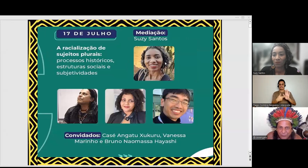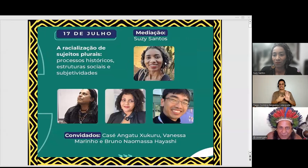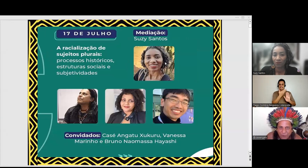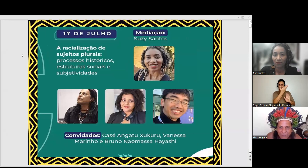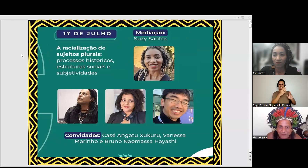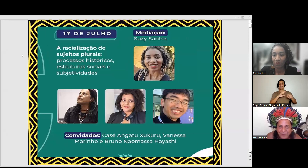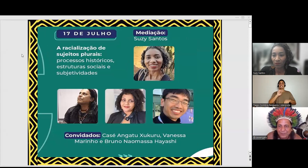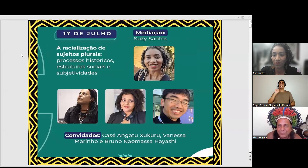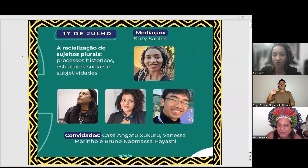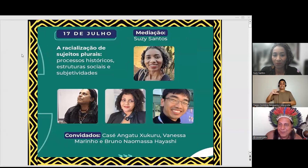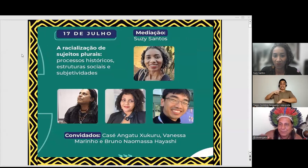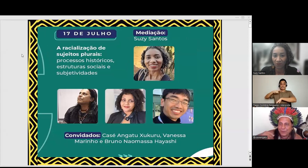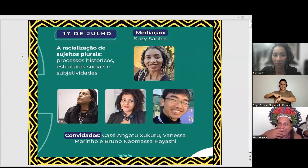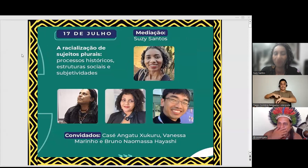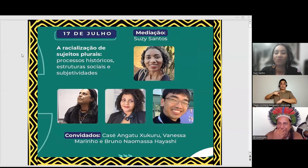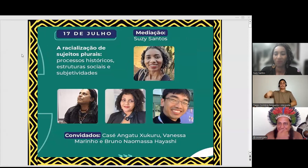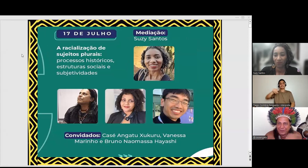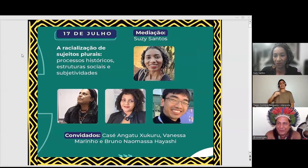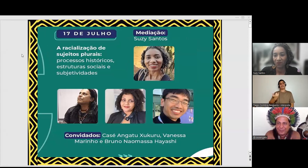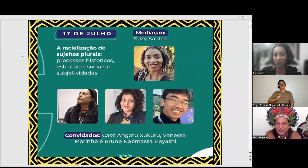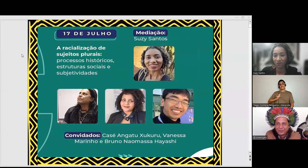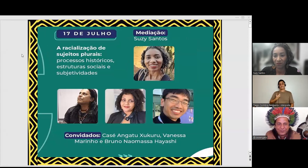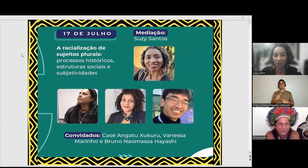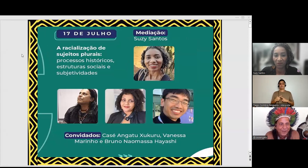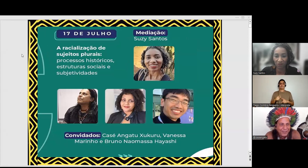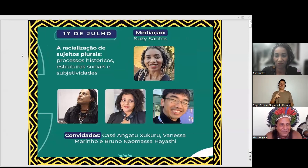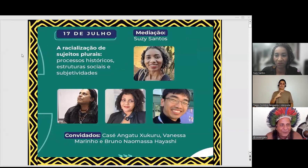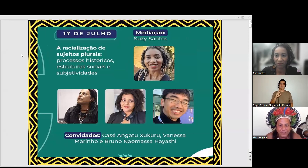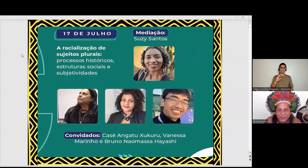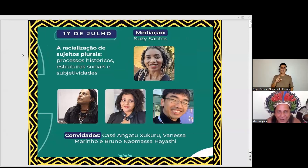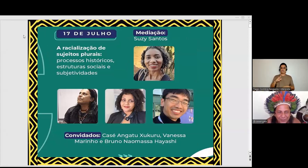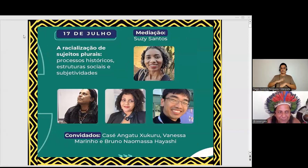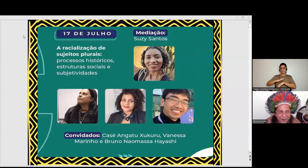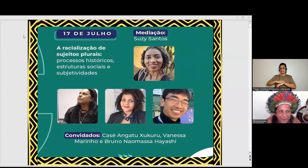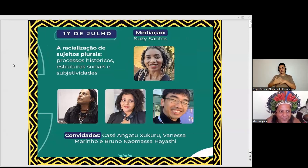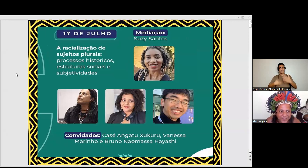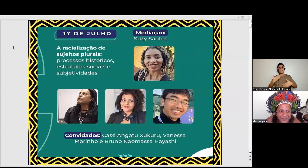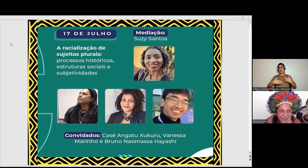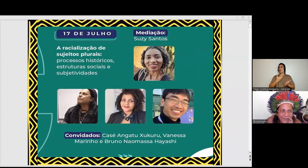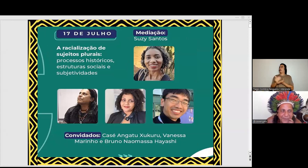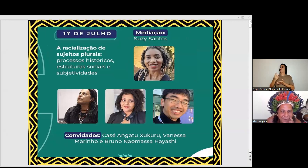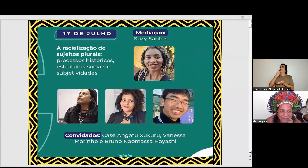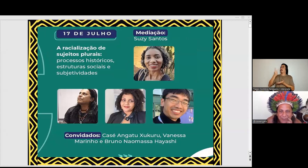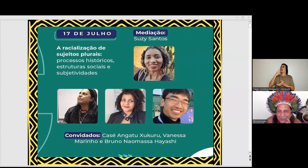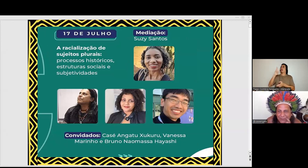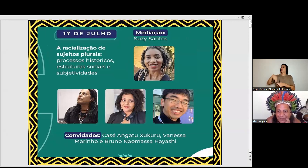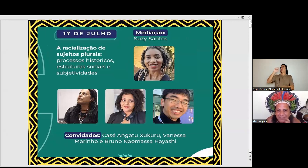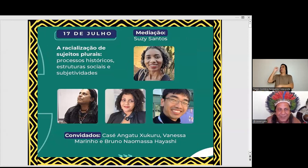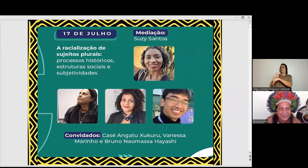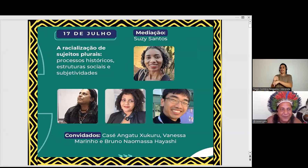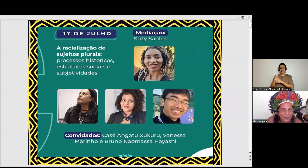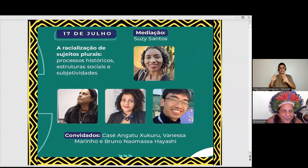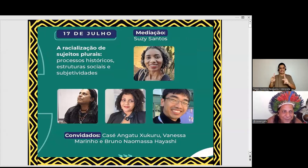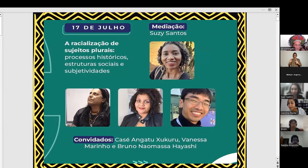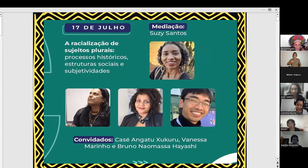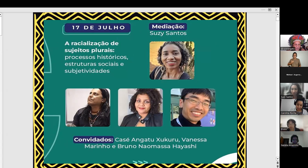quando der o tempo, alguém me avise. Porque são 523 anos sem falar, quando a começa a falar, não para mais, né? Então, pode avisar,